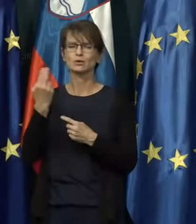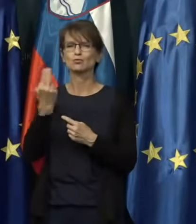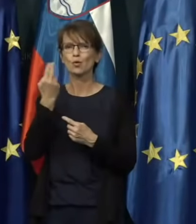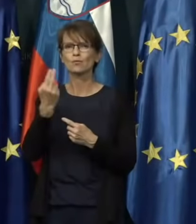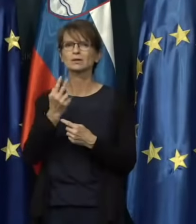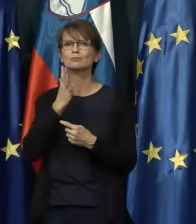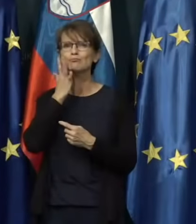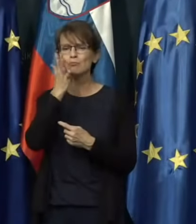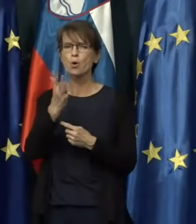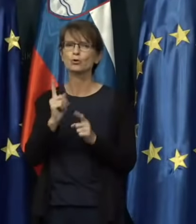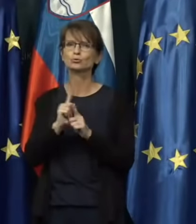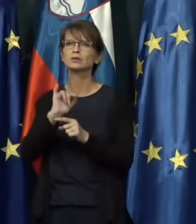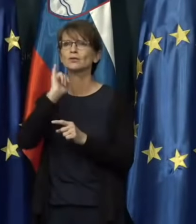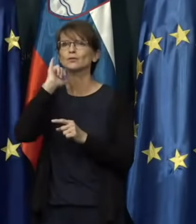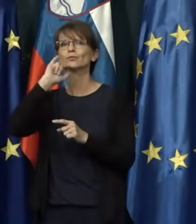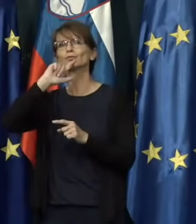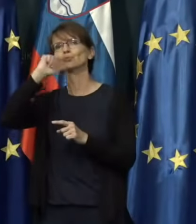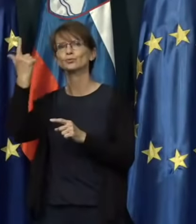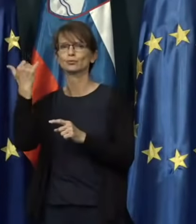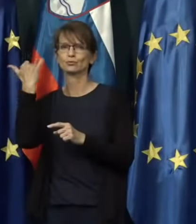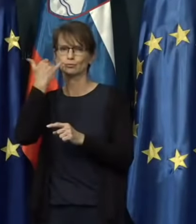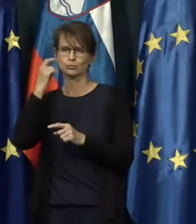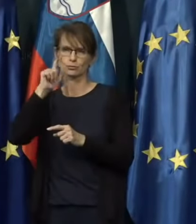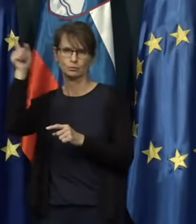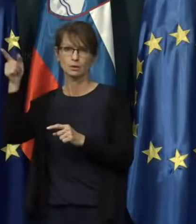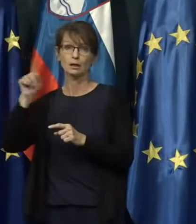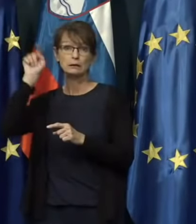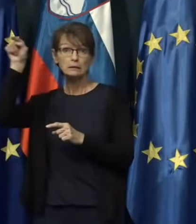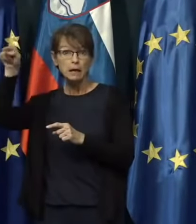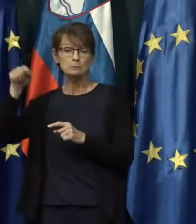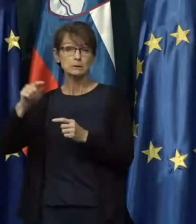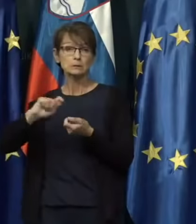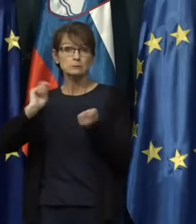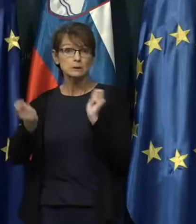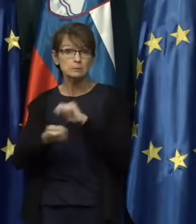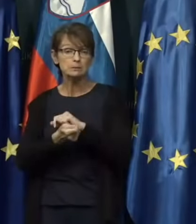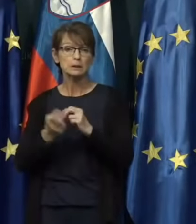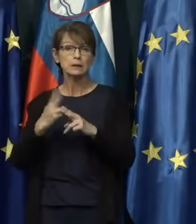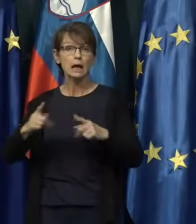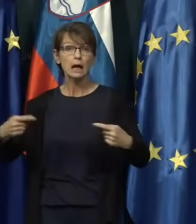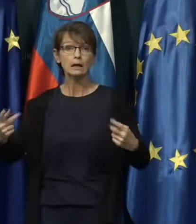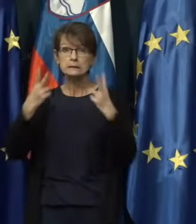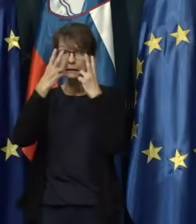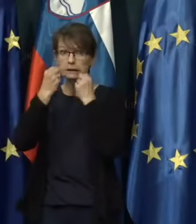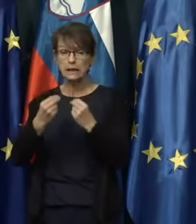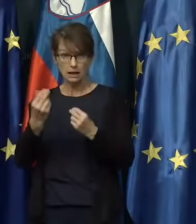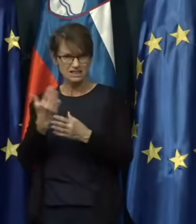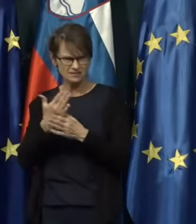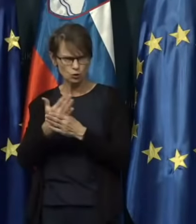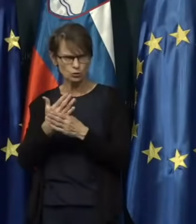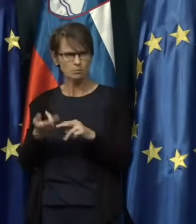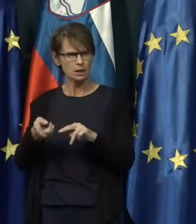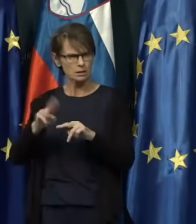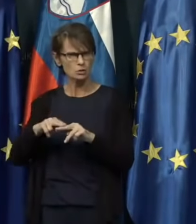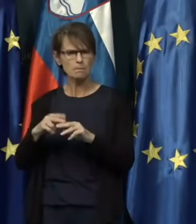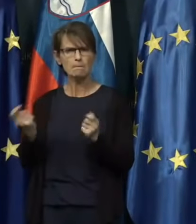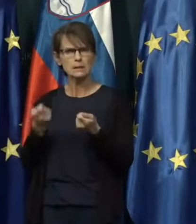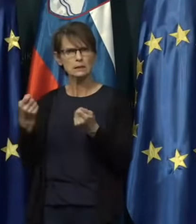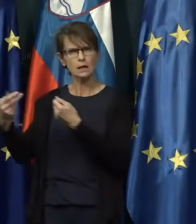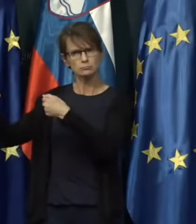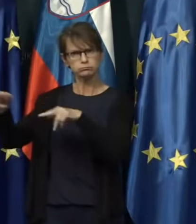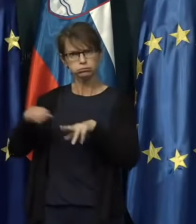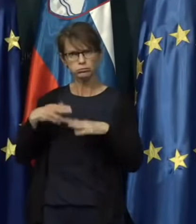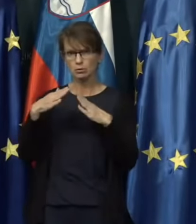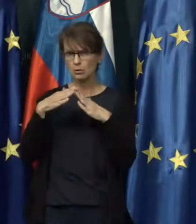vse znašli, je v tujini, če se bo tam epidemiološka slika spremenila, vse svetuje, da se čim pri poskušajo vrniti domov